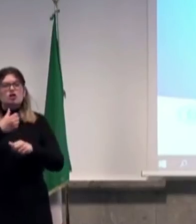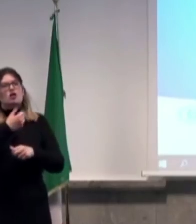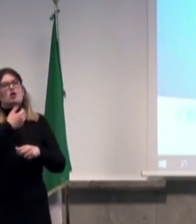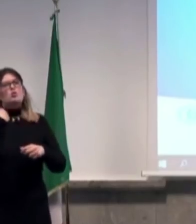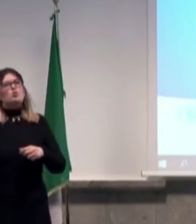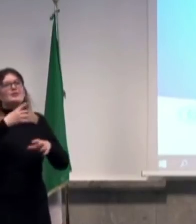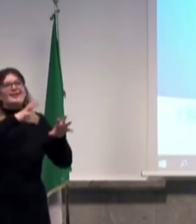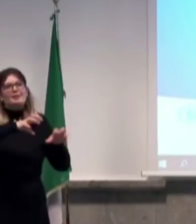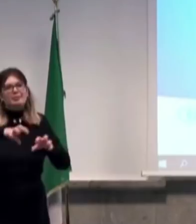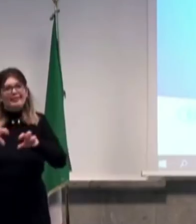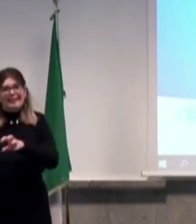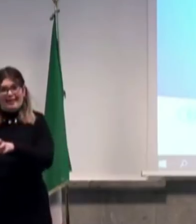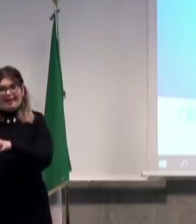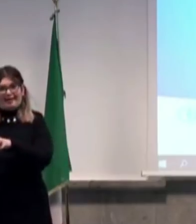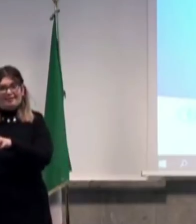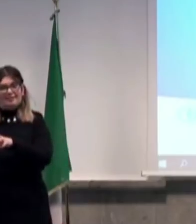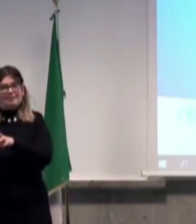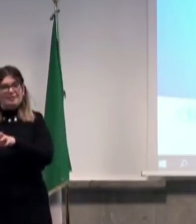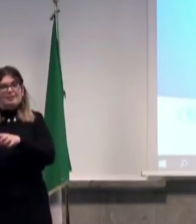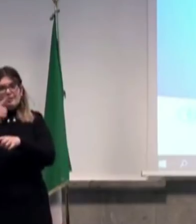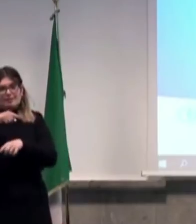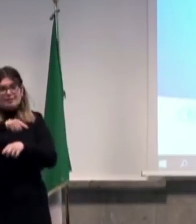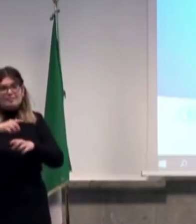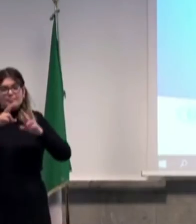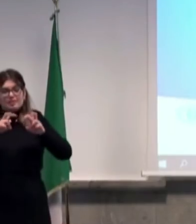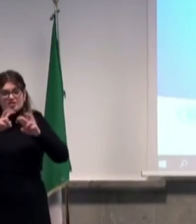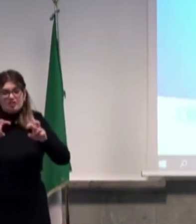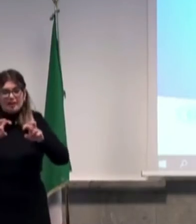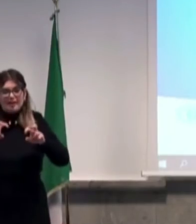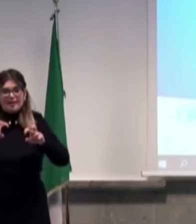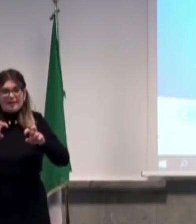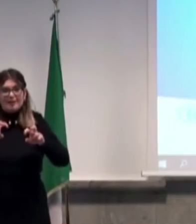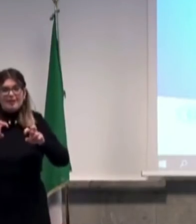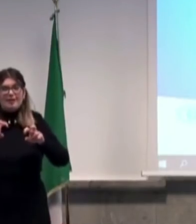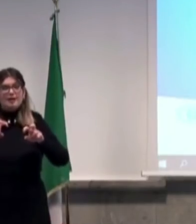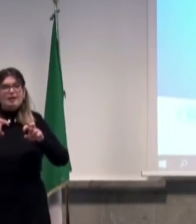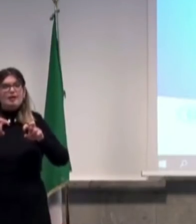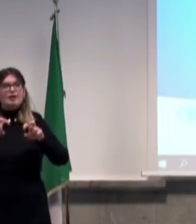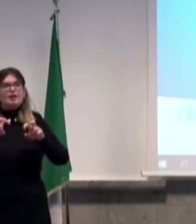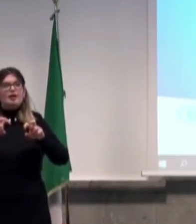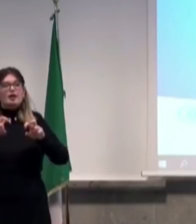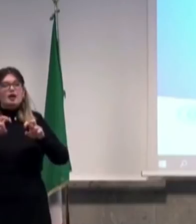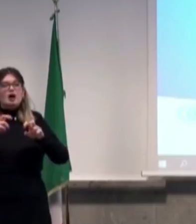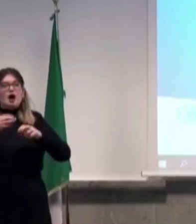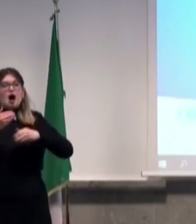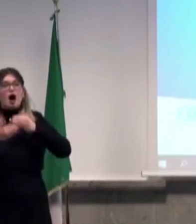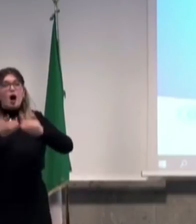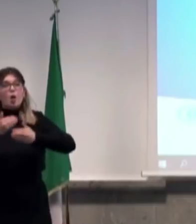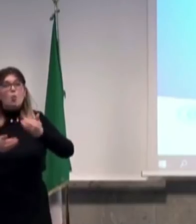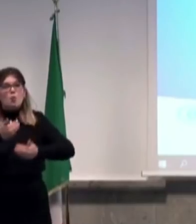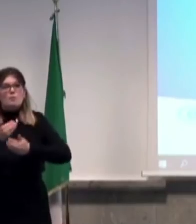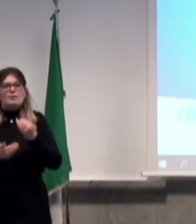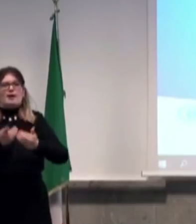in questo tipo di diagnostica che è in continuo aumento, ma che